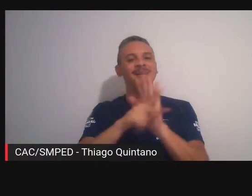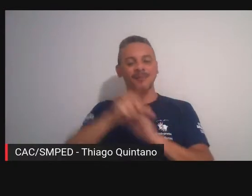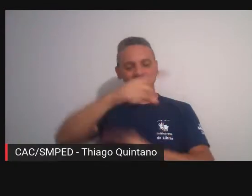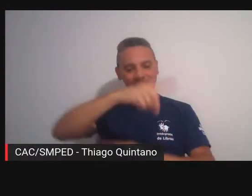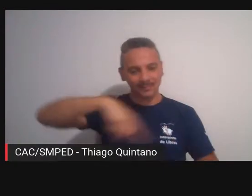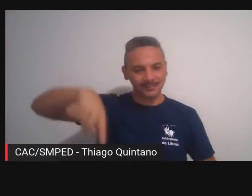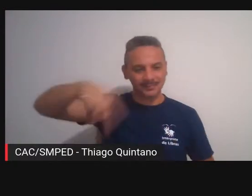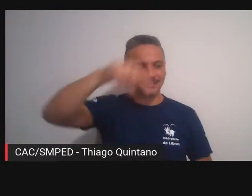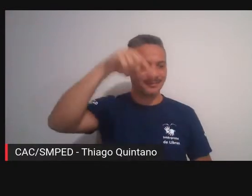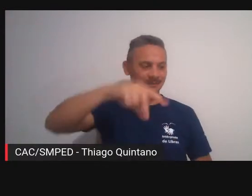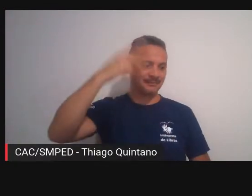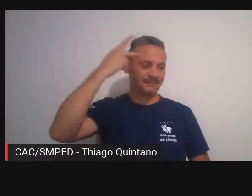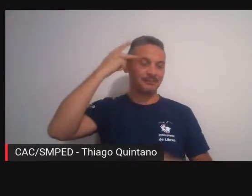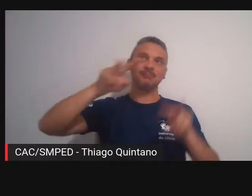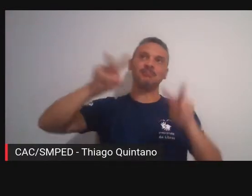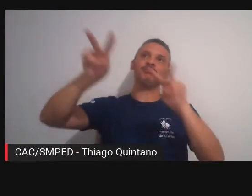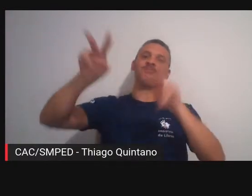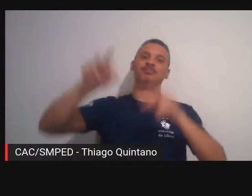paisagem